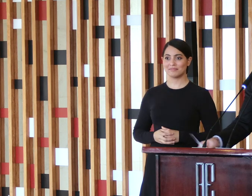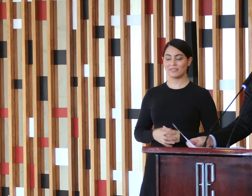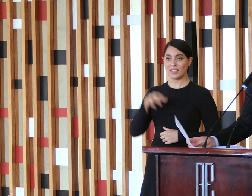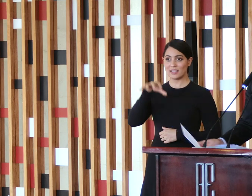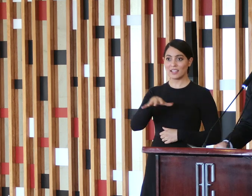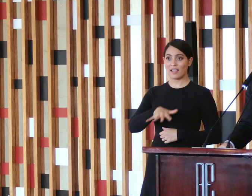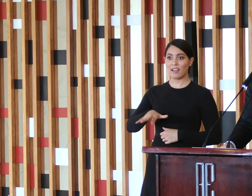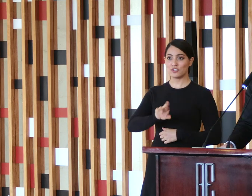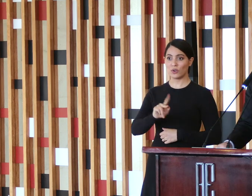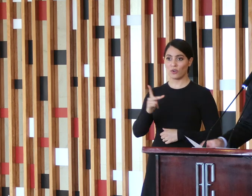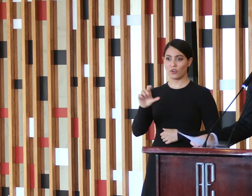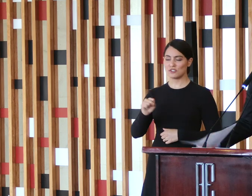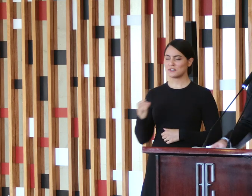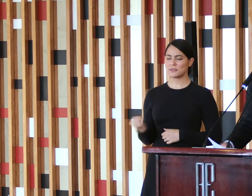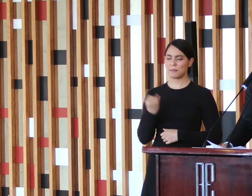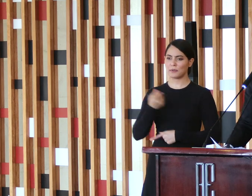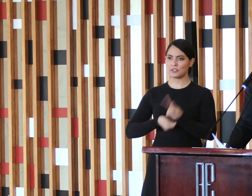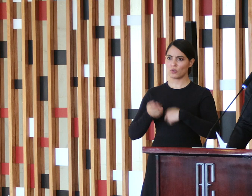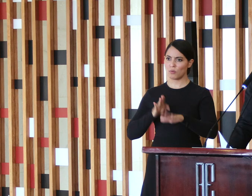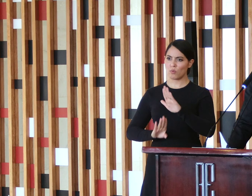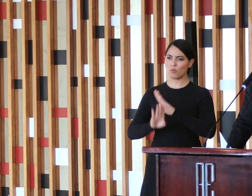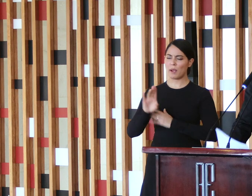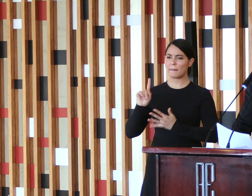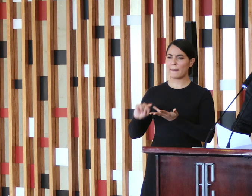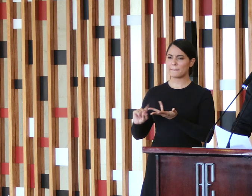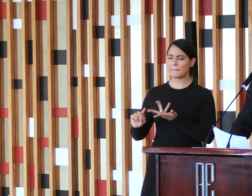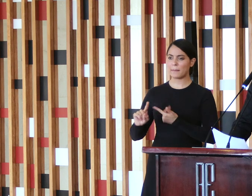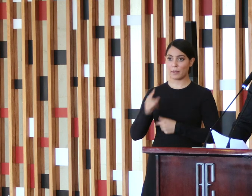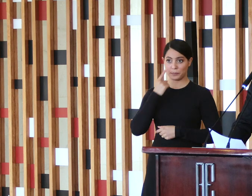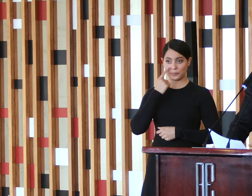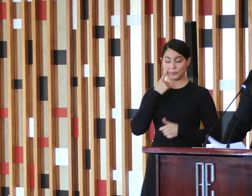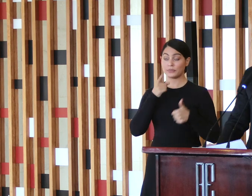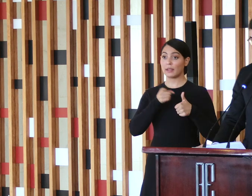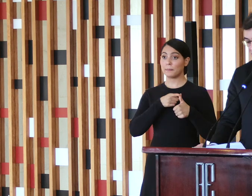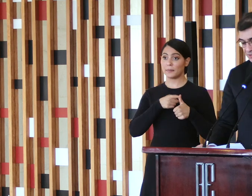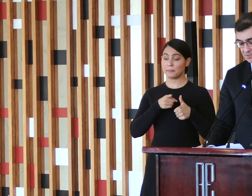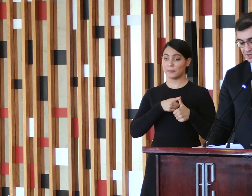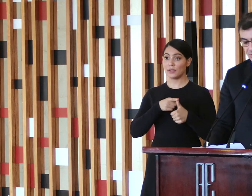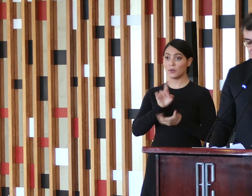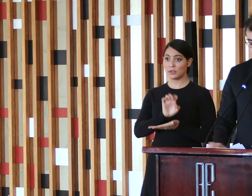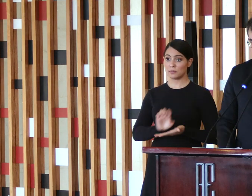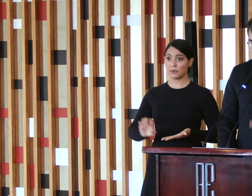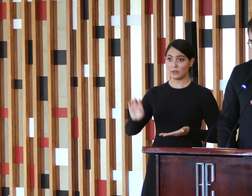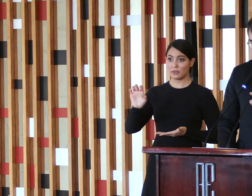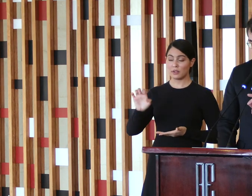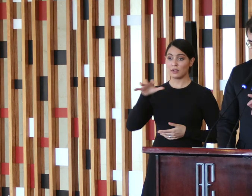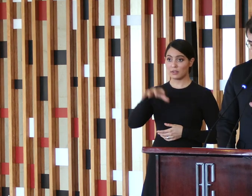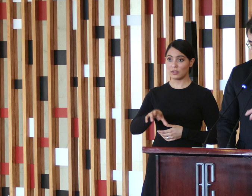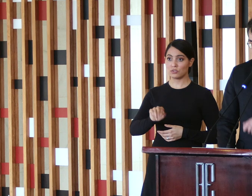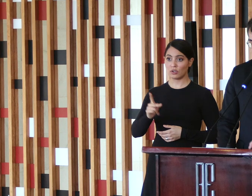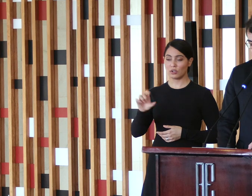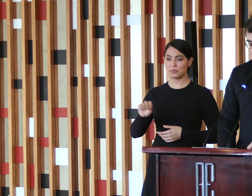para a nossa economia por várias razões. Em primeiro lugar, o setor mineral responde por cerca de 2,5% do PIB,